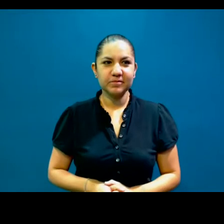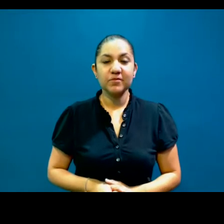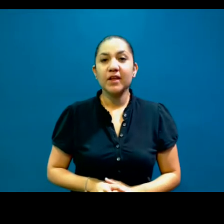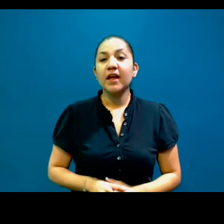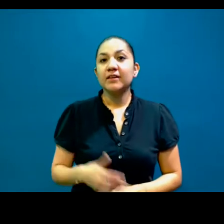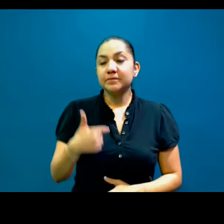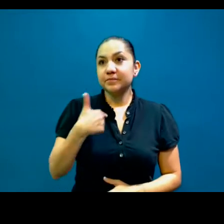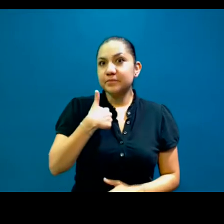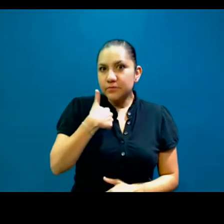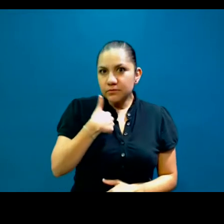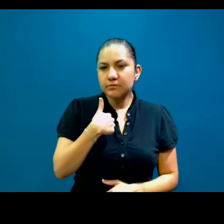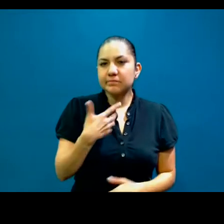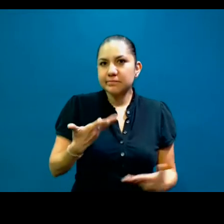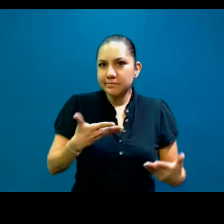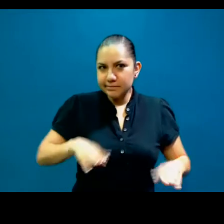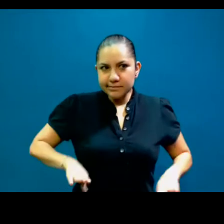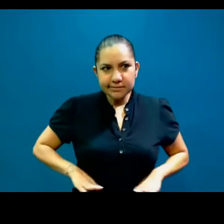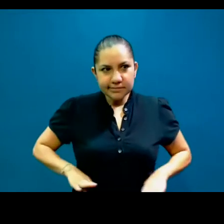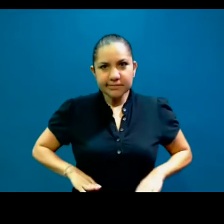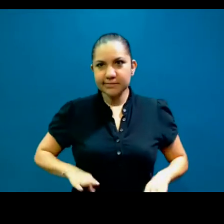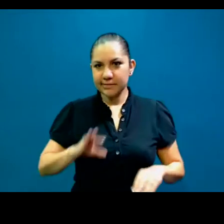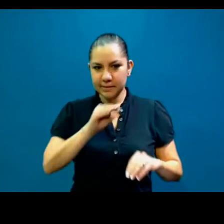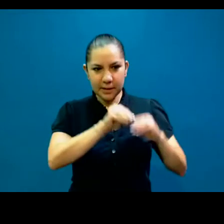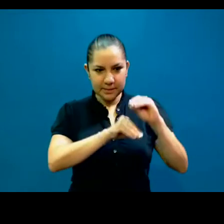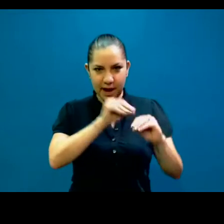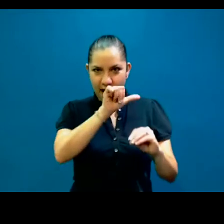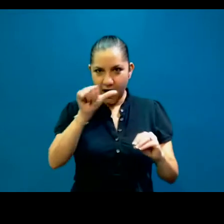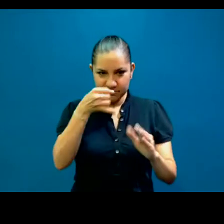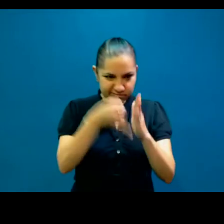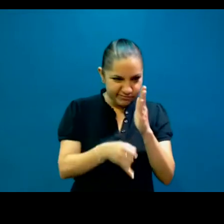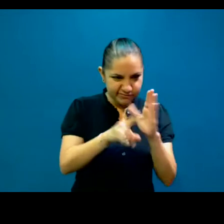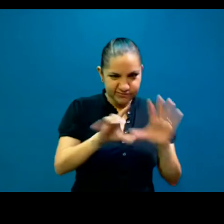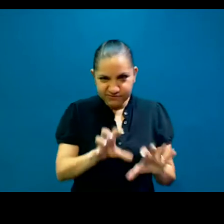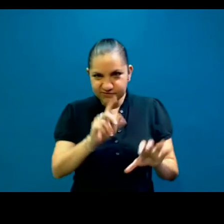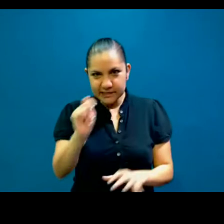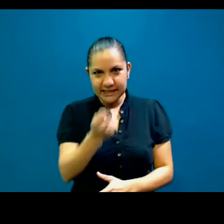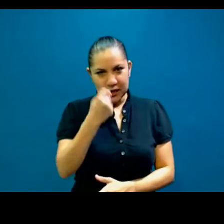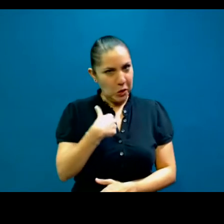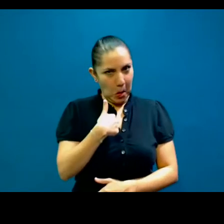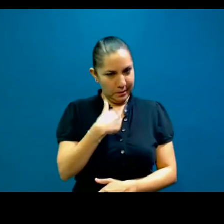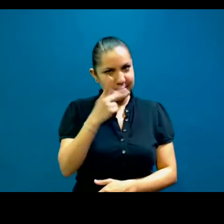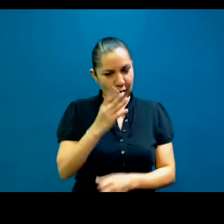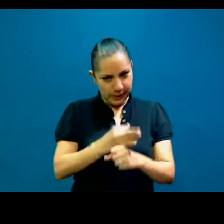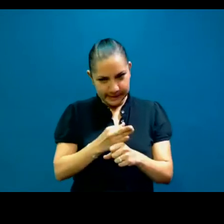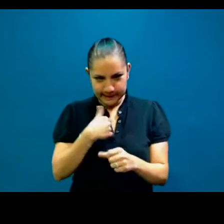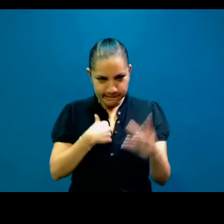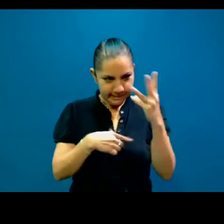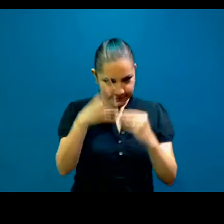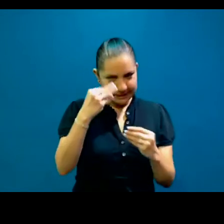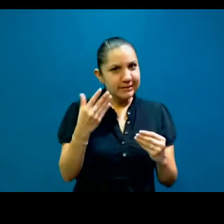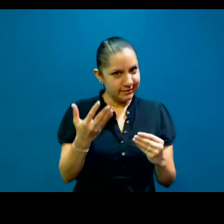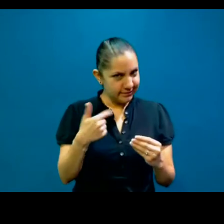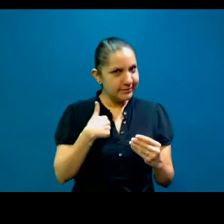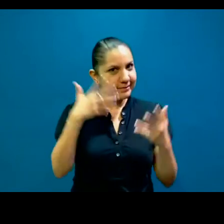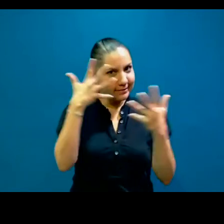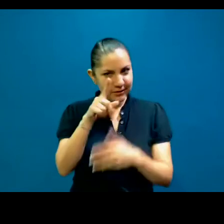toca este, ¿cómo se llama? Hacer las cosas técnicas, ¿verdad? Ya estoy viendo que también tiene su chistecito manejar